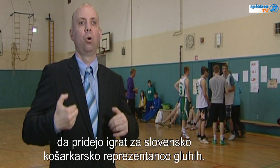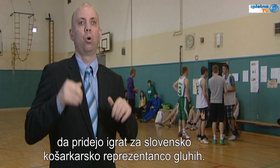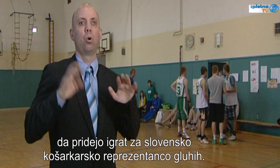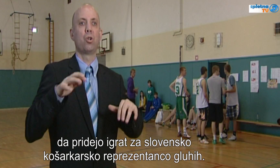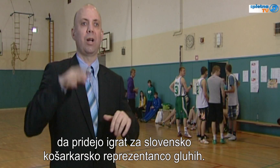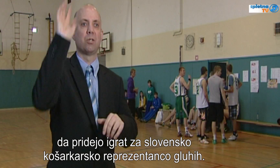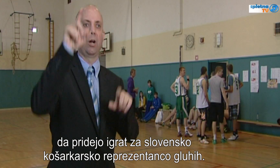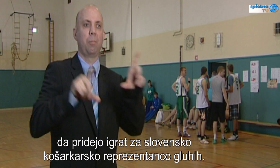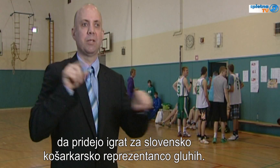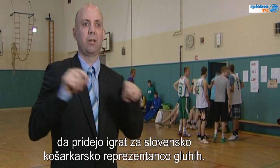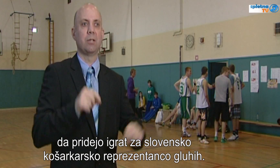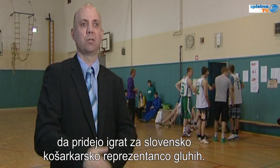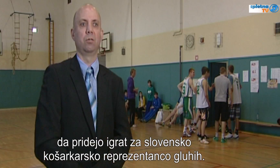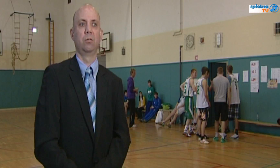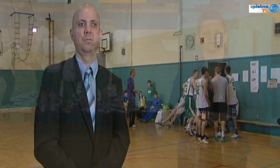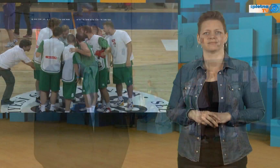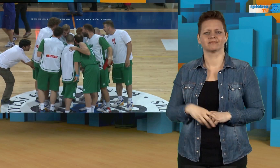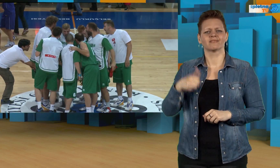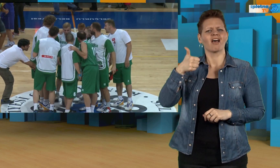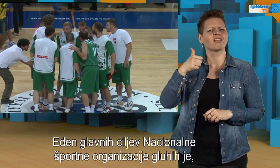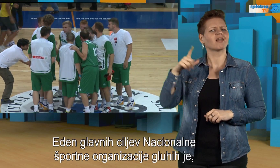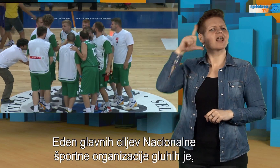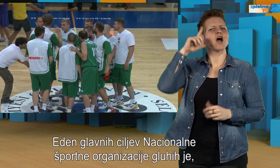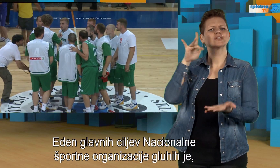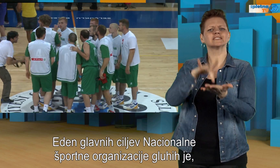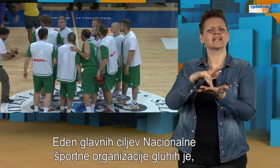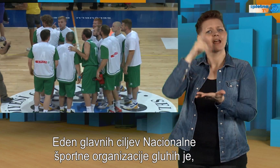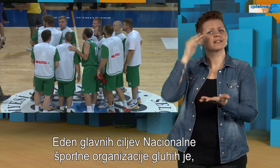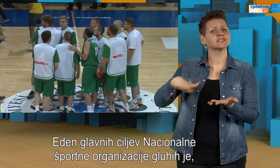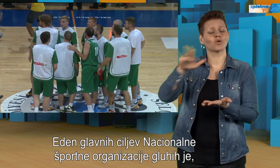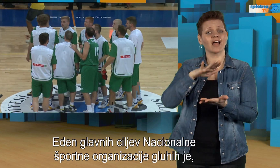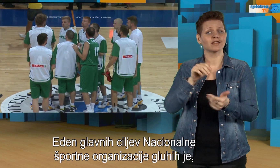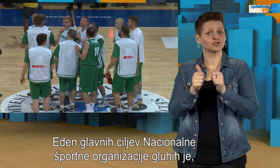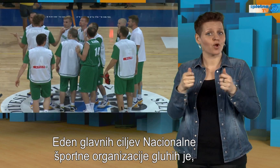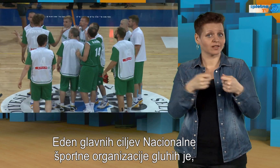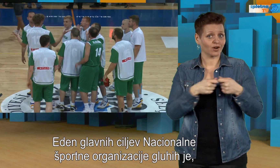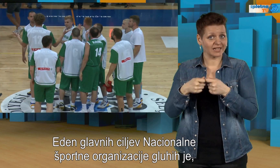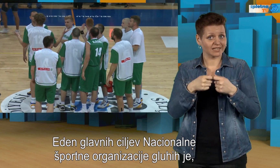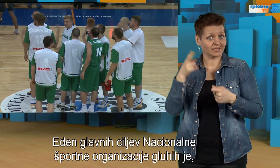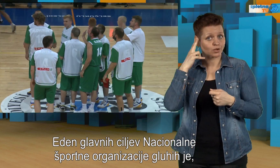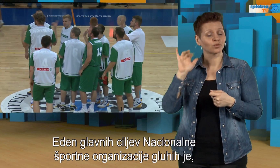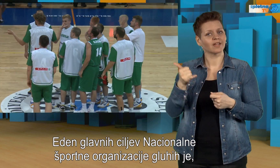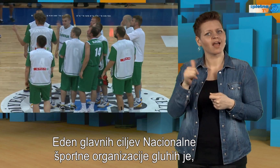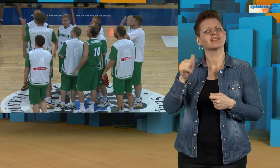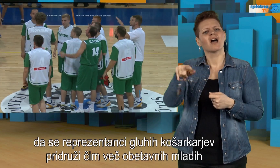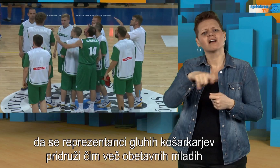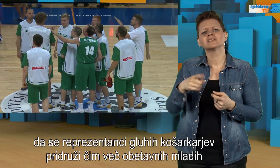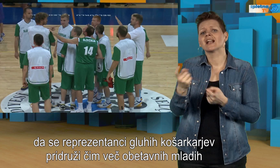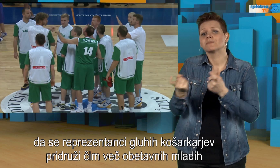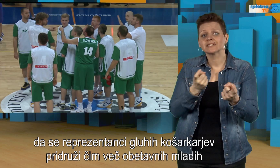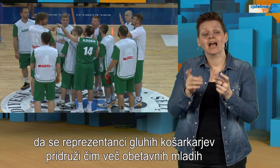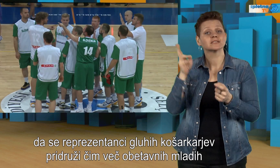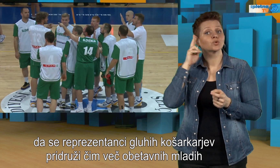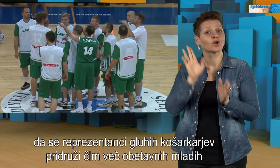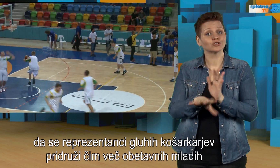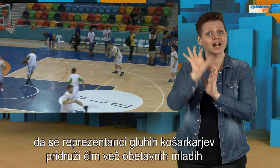igravstvo reprezentancijo. Eden glavnih ciljev Nacionalne športne zveze organizacije gluhih je, da